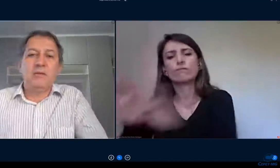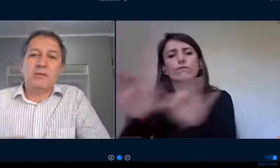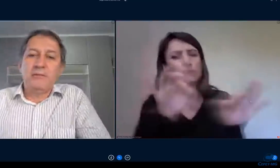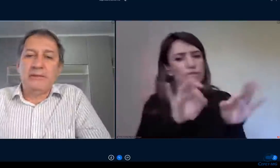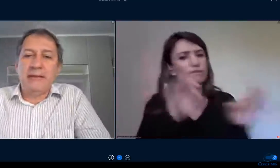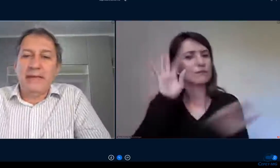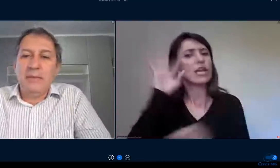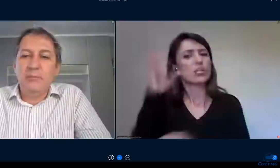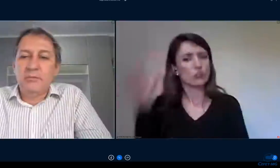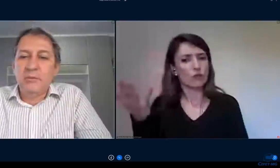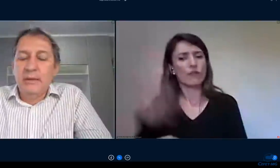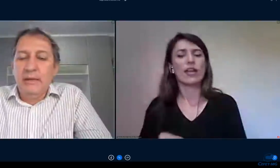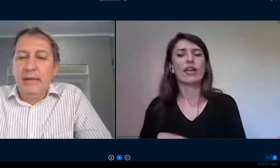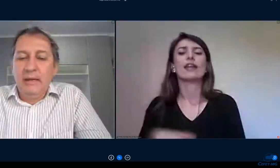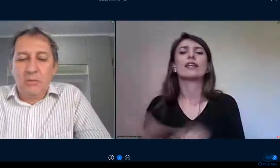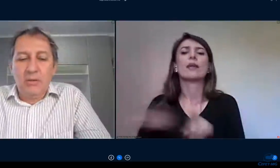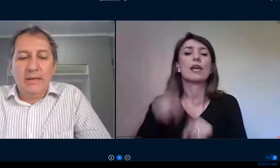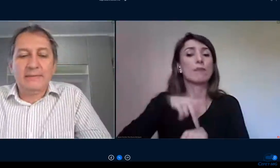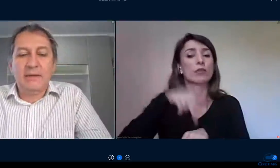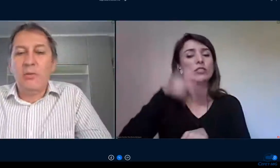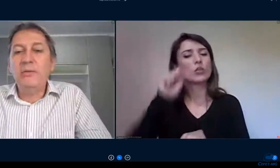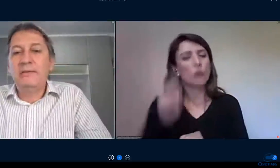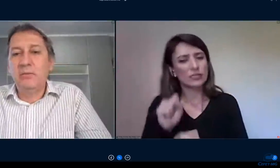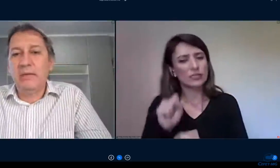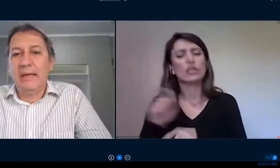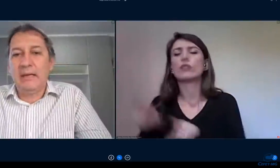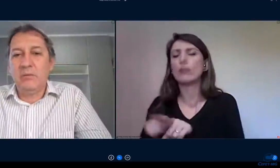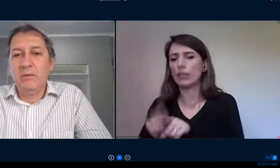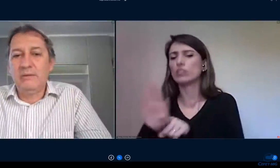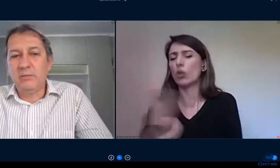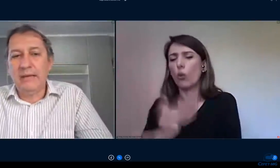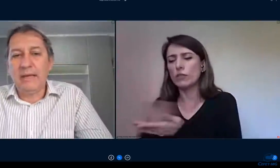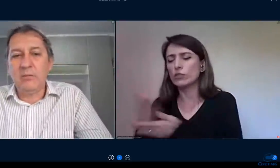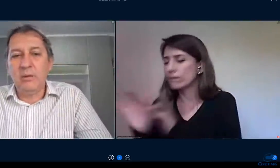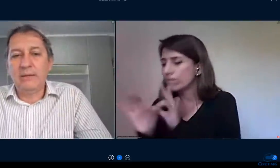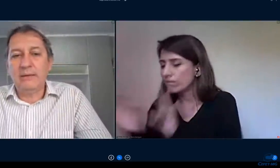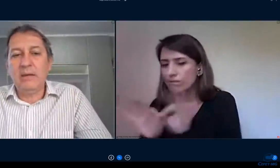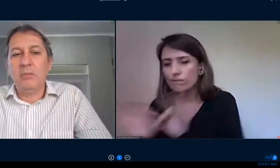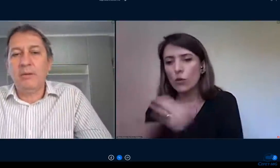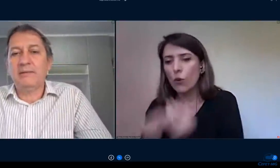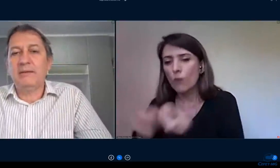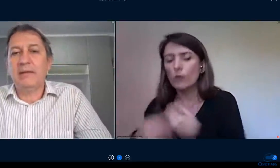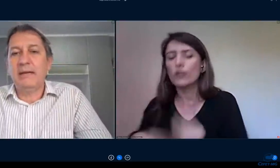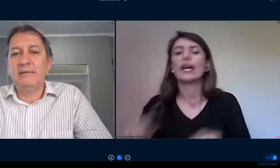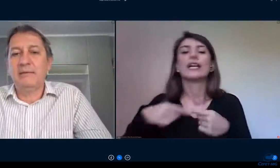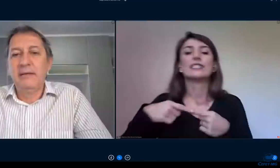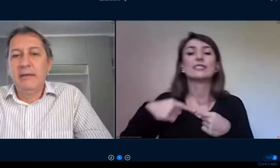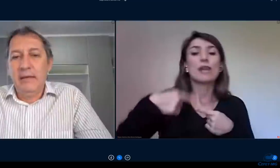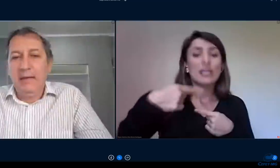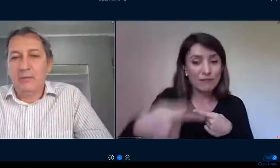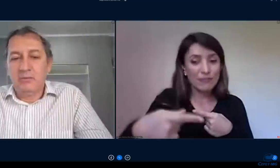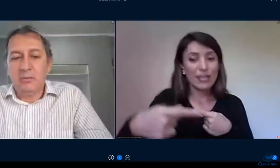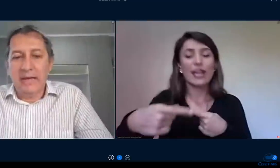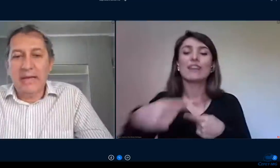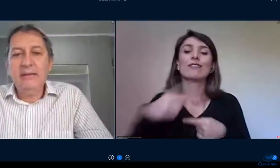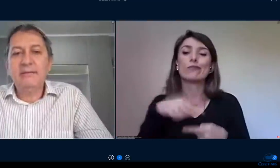semana nós avançaremos com relação ao ensino técnico o ensino técnico ele tem complexidades